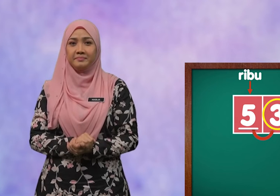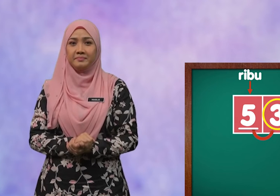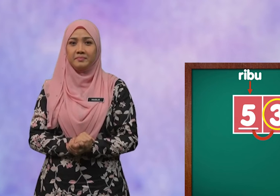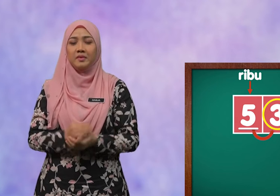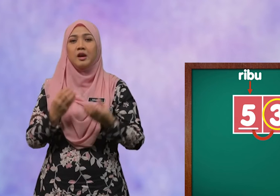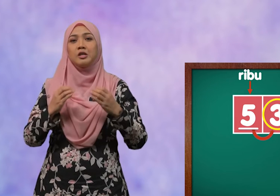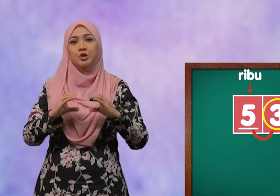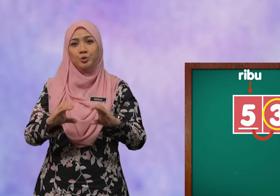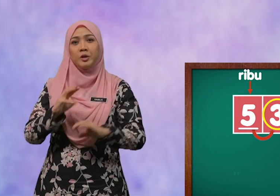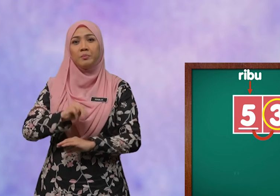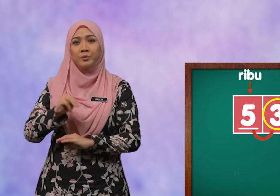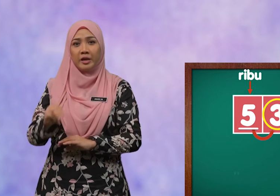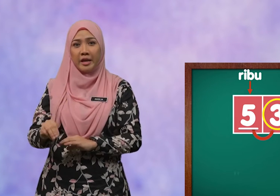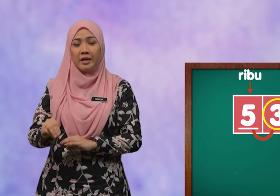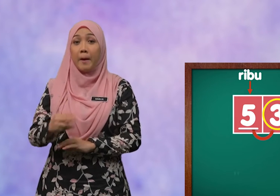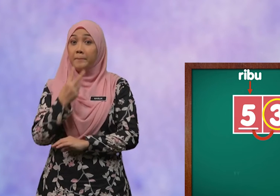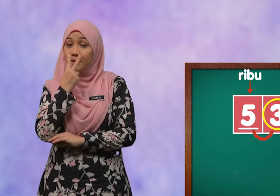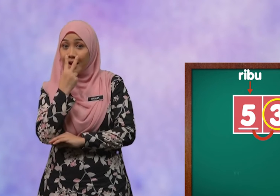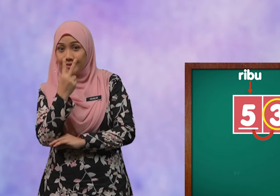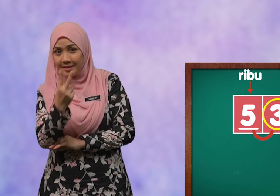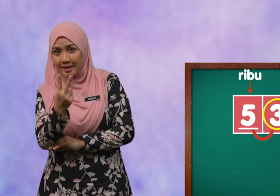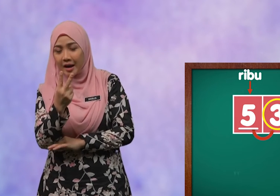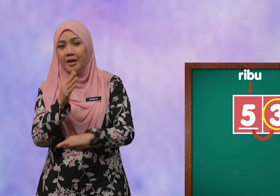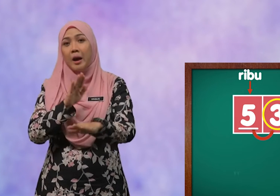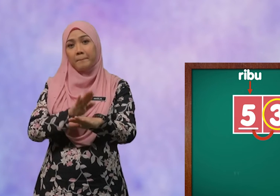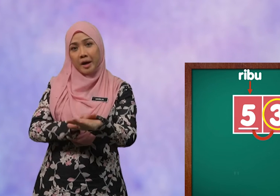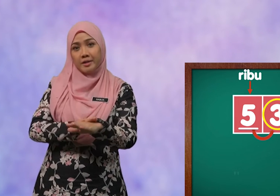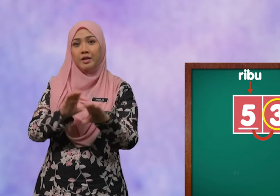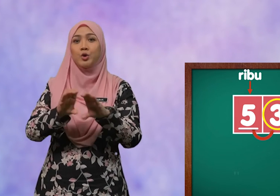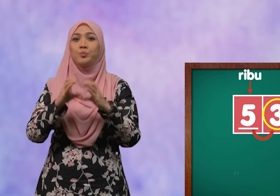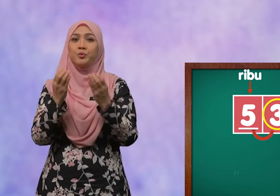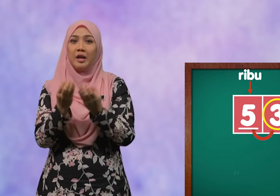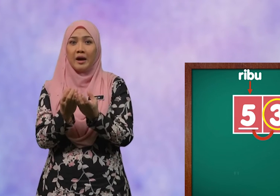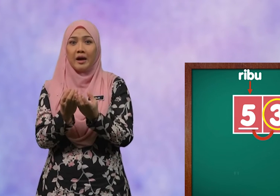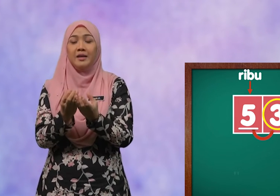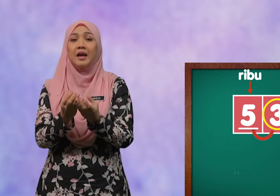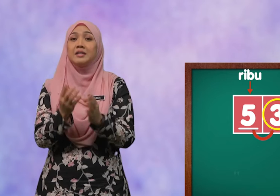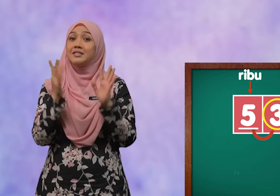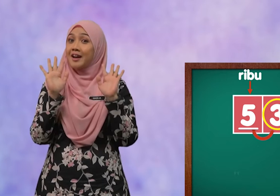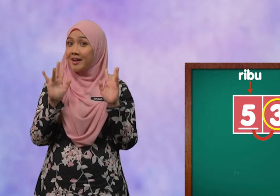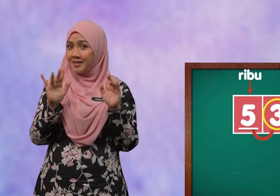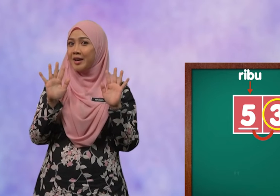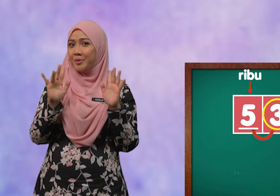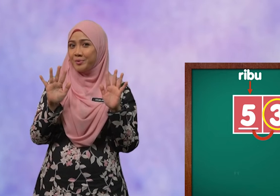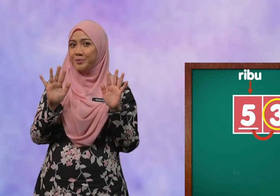Cuba, murid, perhatikan pada kumpulan jari kamu.